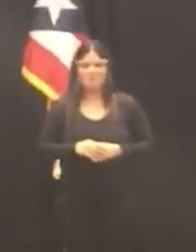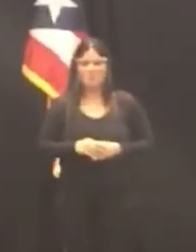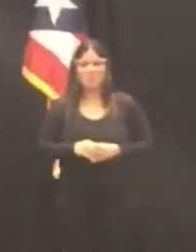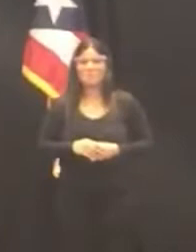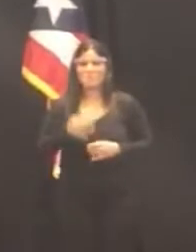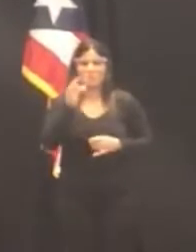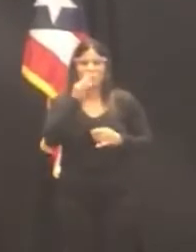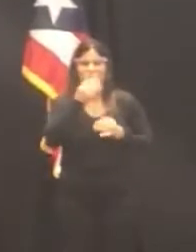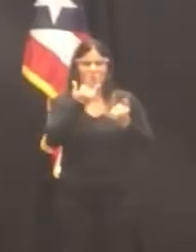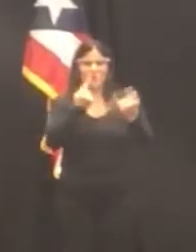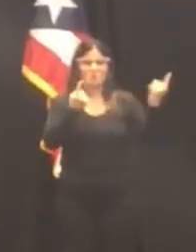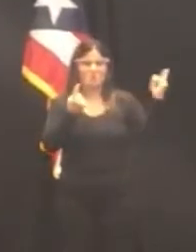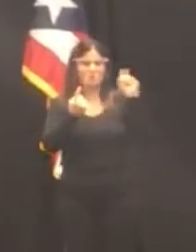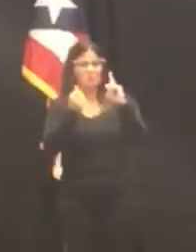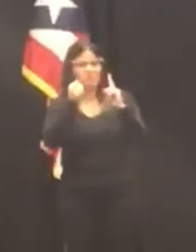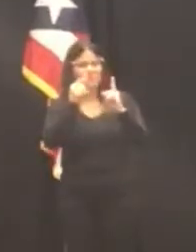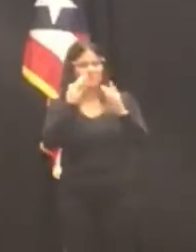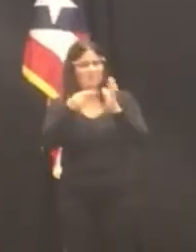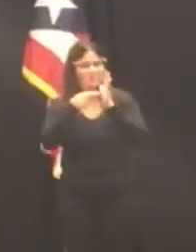Supremo de Puerto Rico.